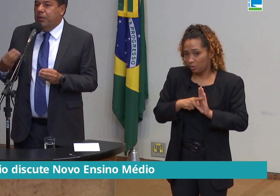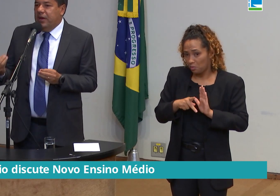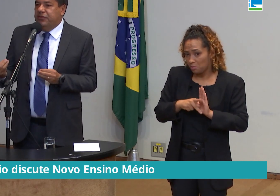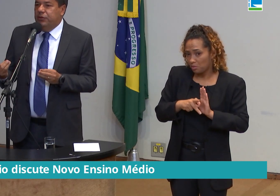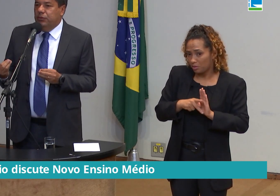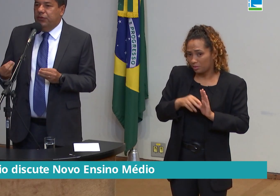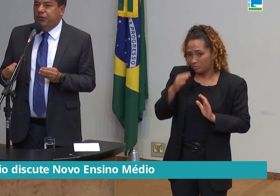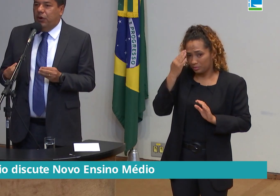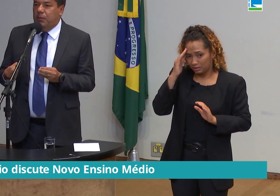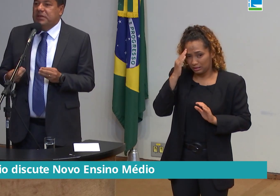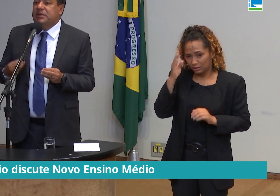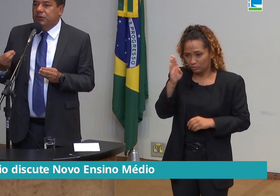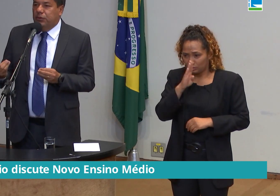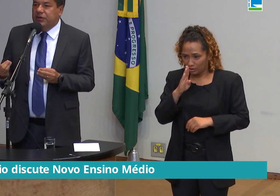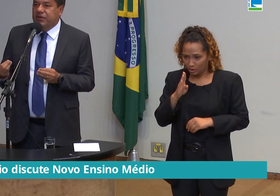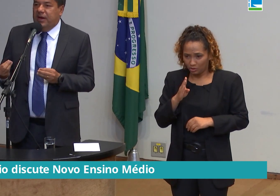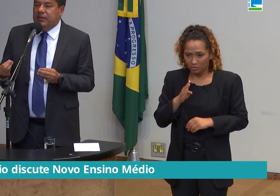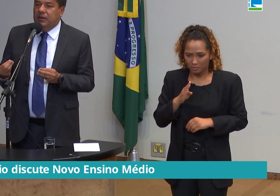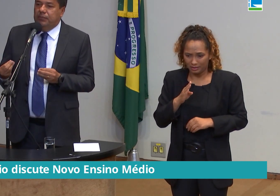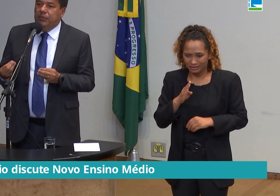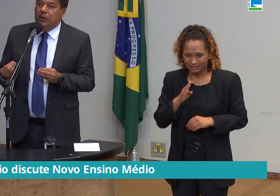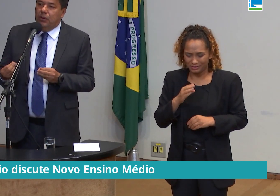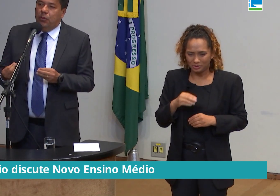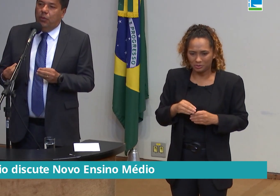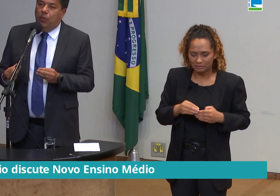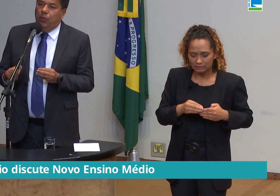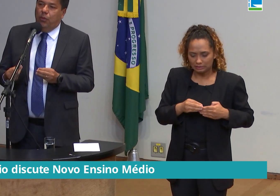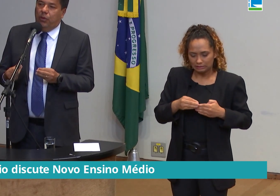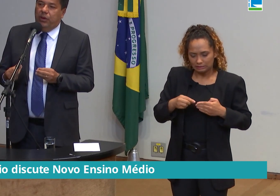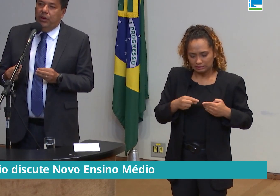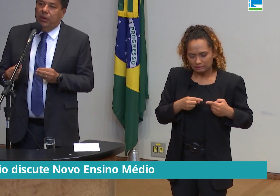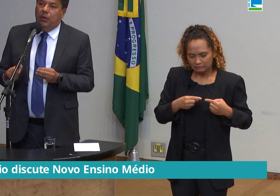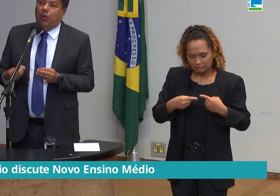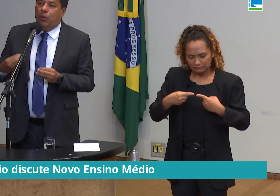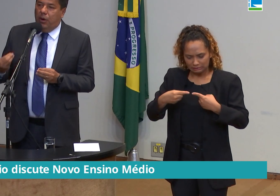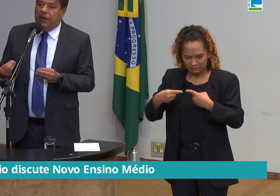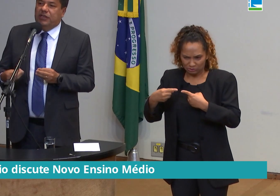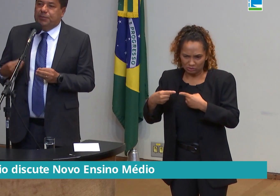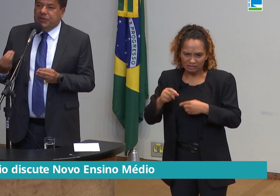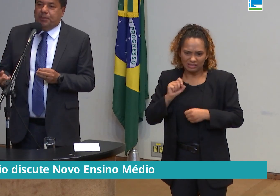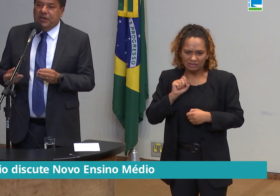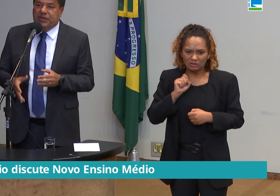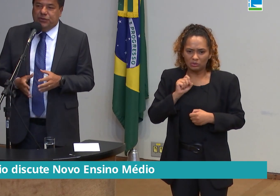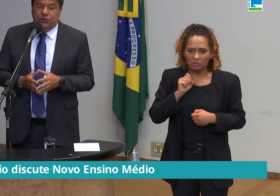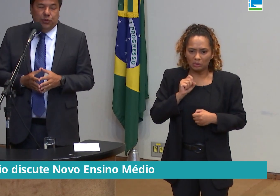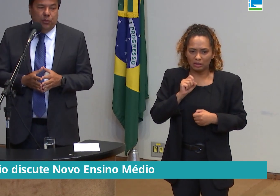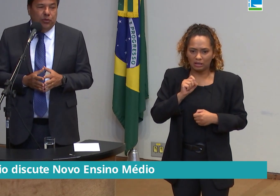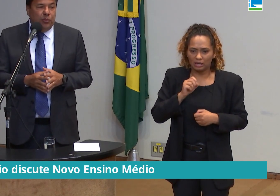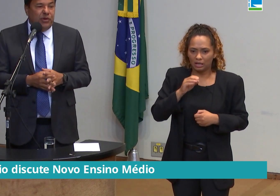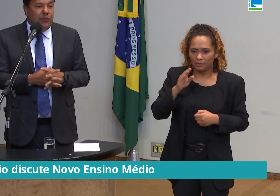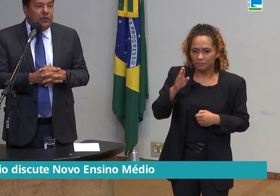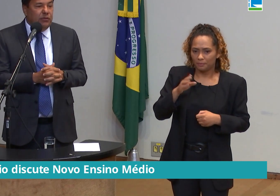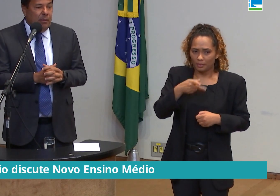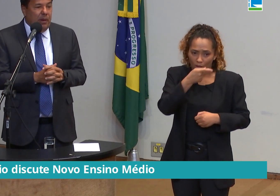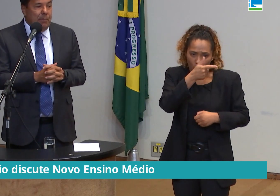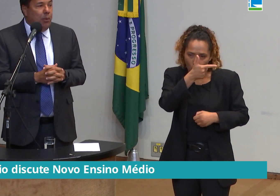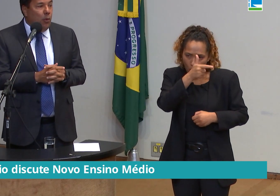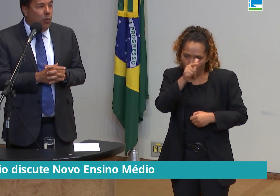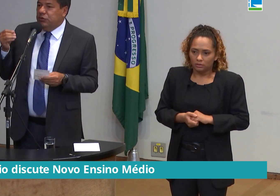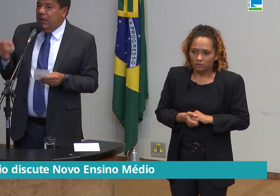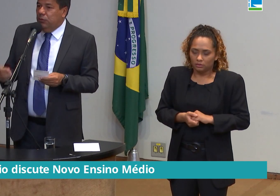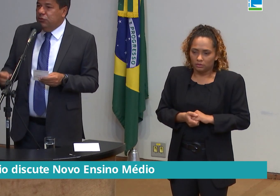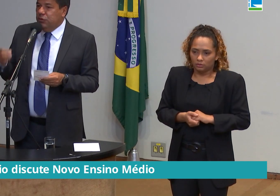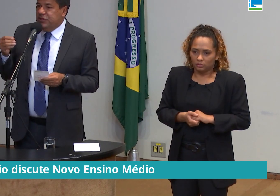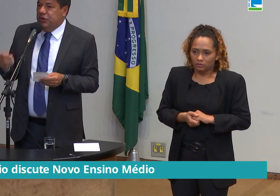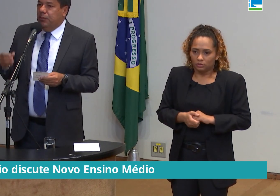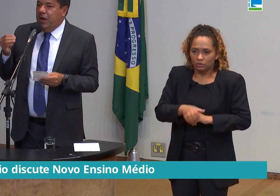o Brasil de forma sintonizada com o que ocorre nas principais nações do mundo, como já foi dito há